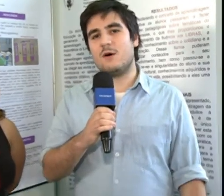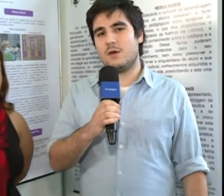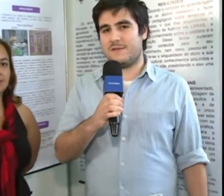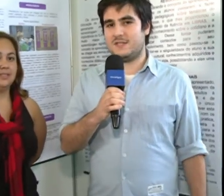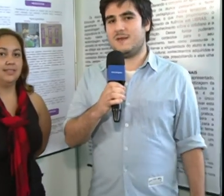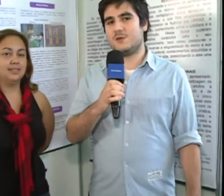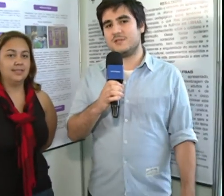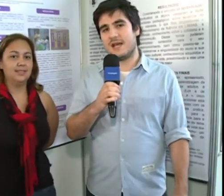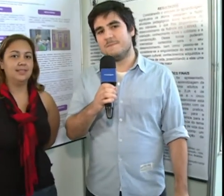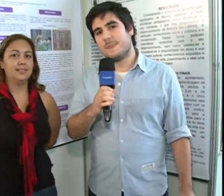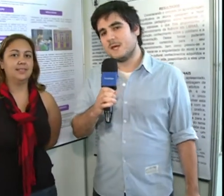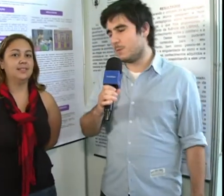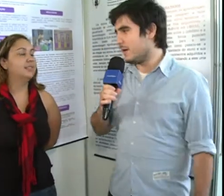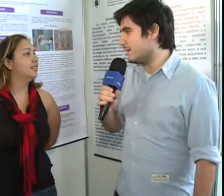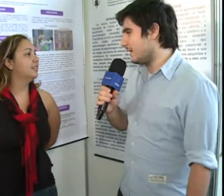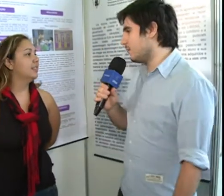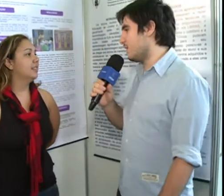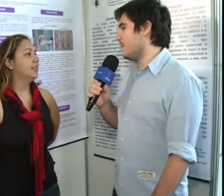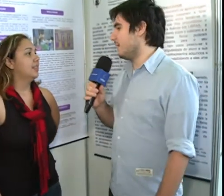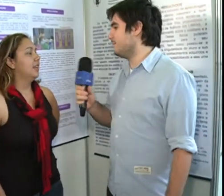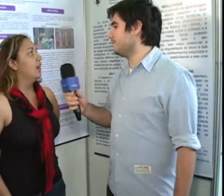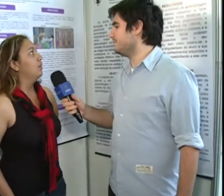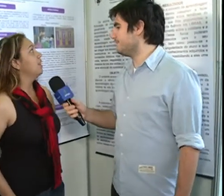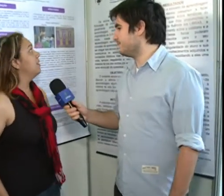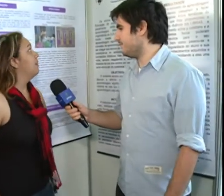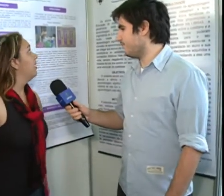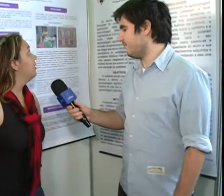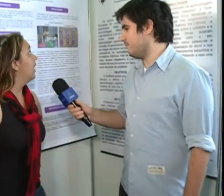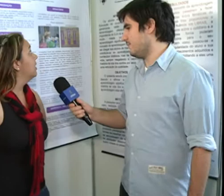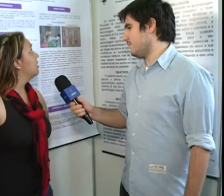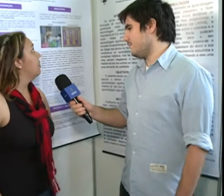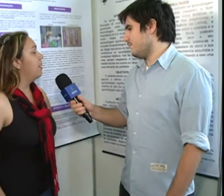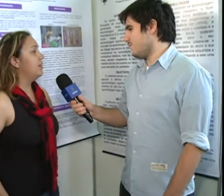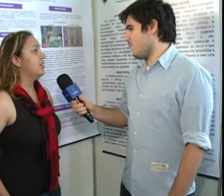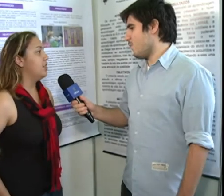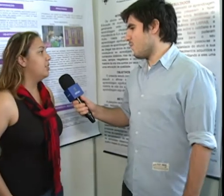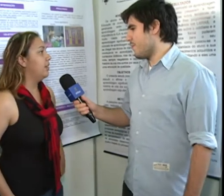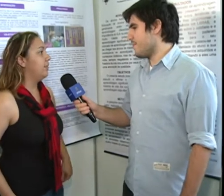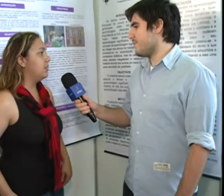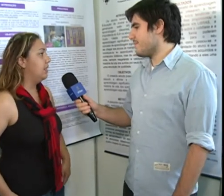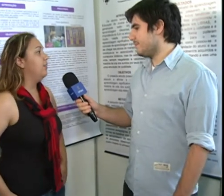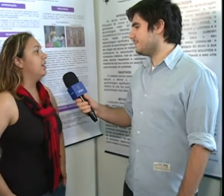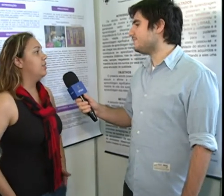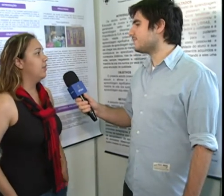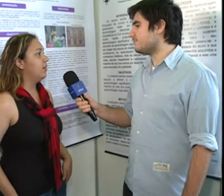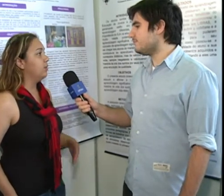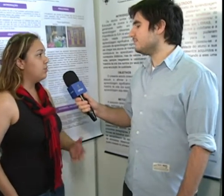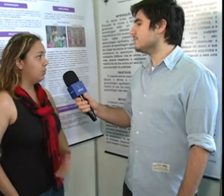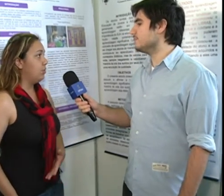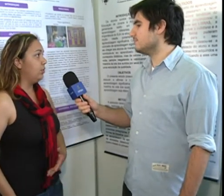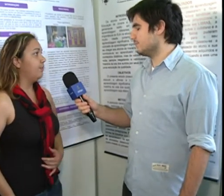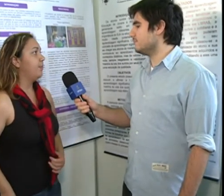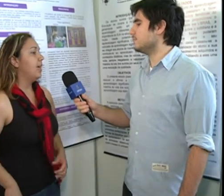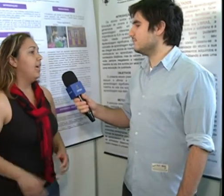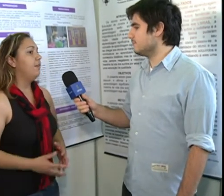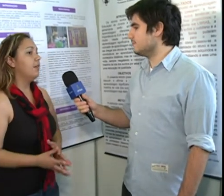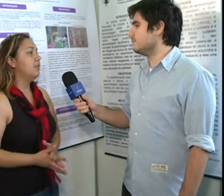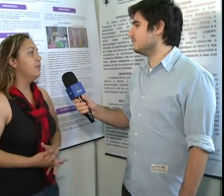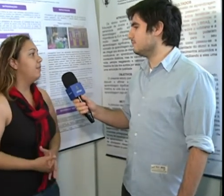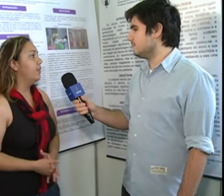da UFSM. Josiele, sobre o que trata o trabalho? O nosso trabalho trata sobre a aprendizagem significativa do adulto surdo. Ele foi desenvolvido